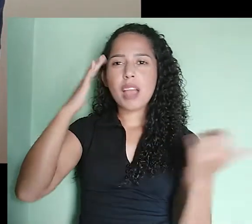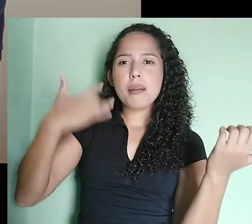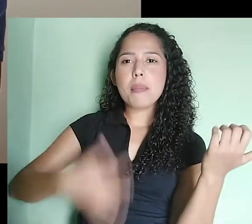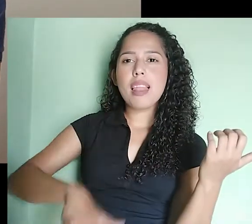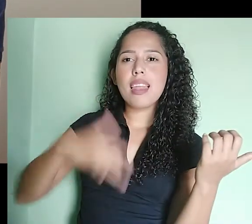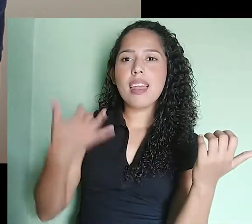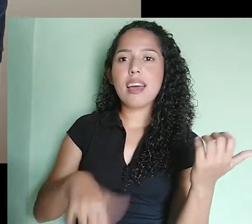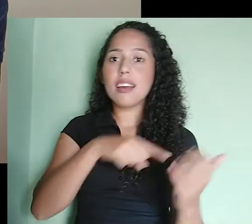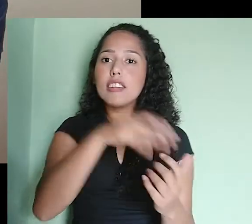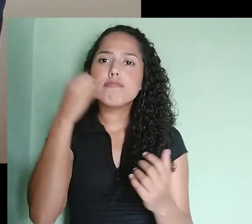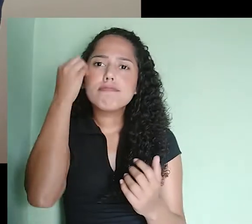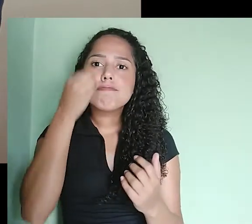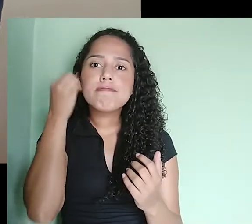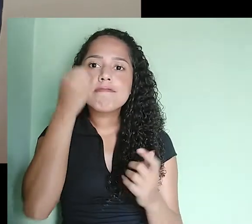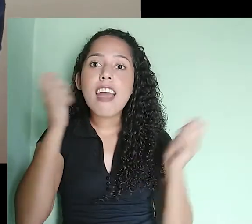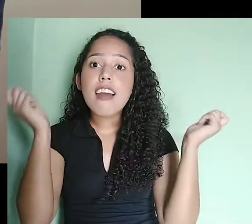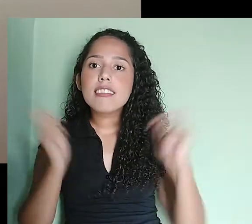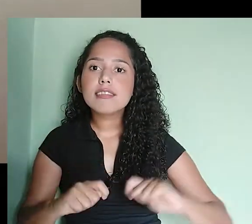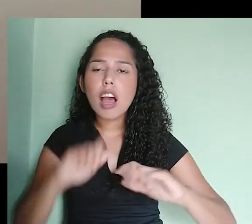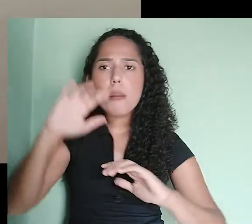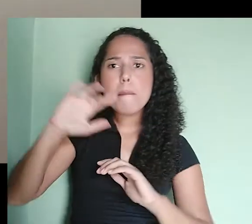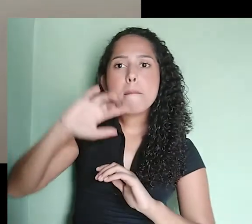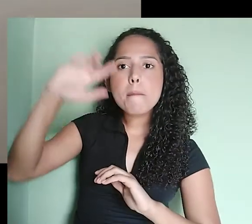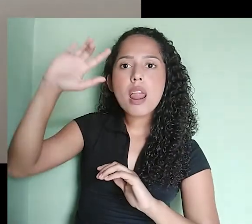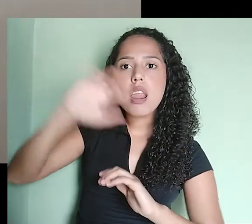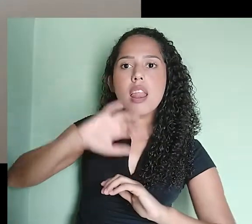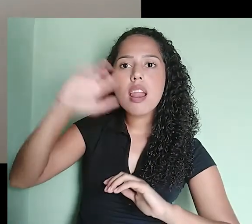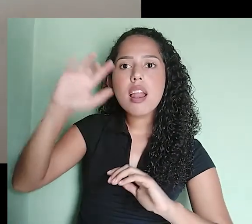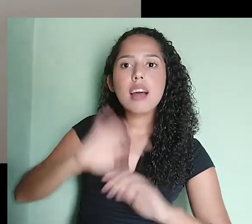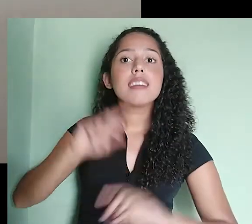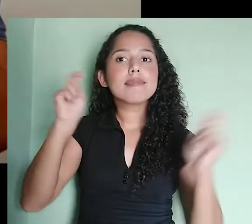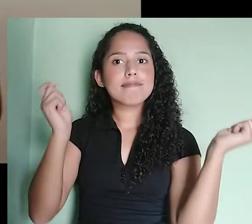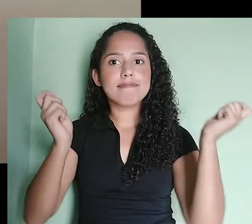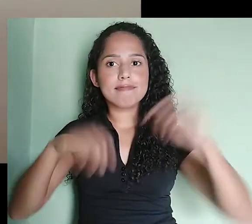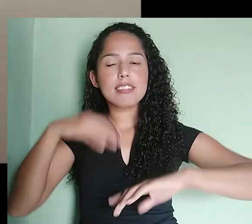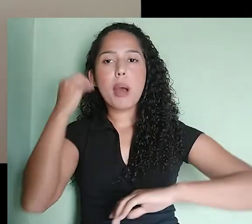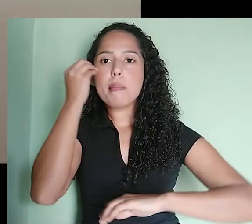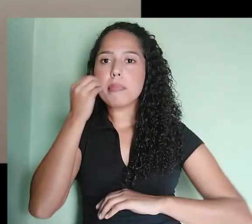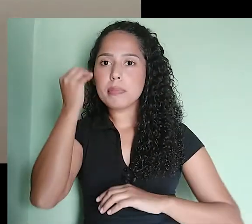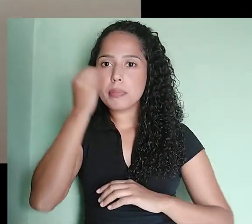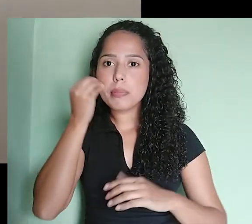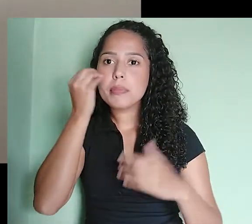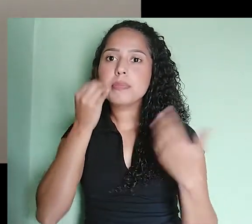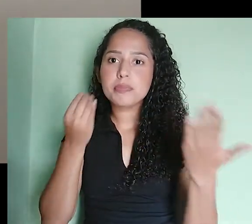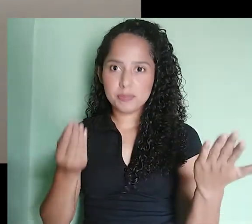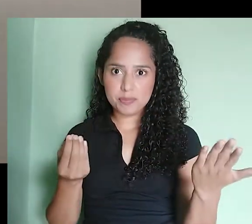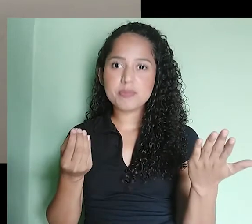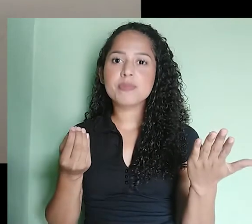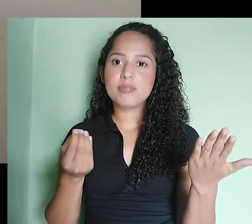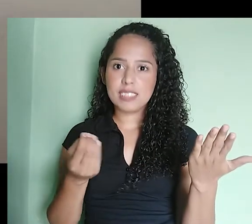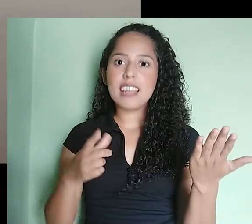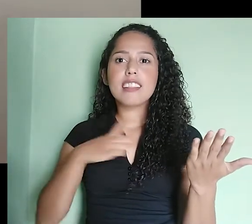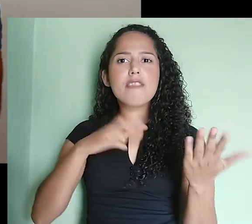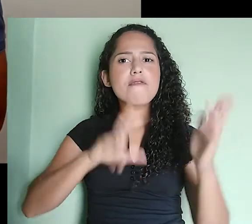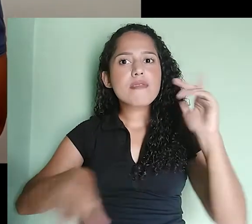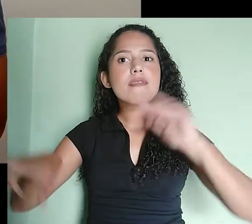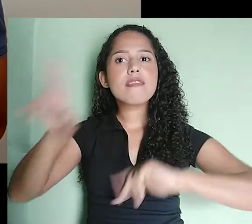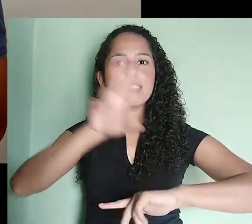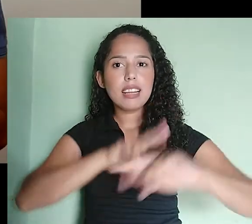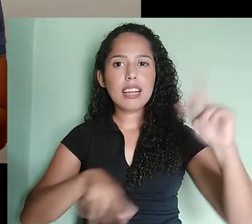violão, na guitarra, você pode simular isso através do pitch band. Você tem um modulation que você pode usar em várias situações. Vou dar um